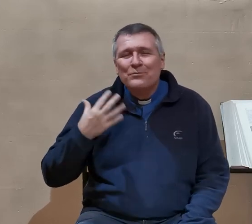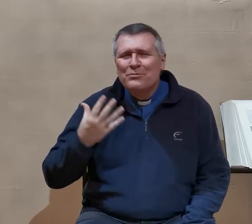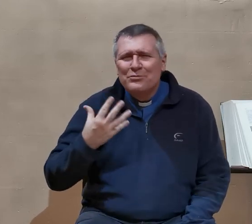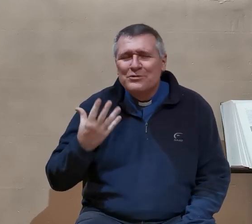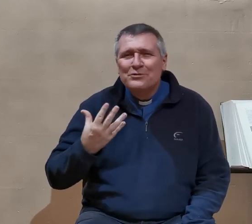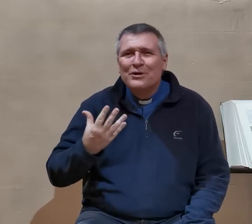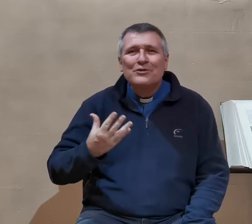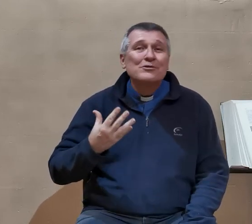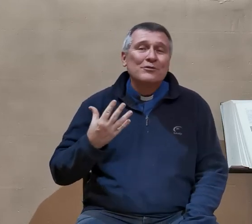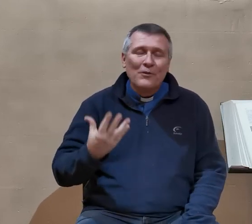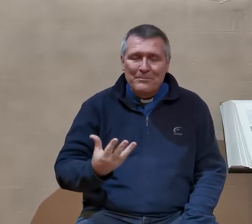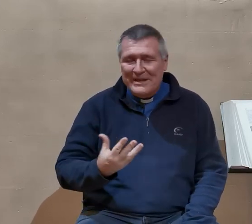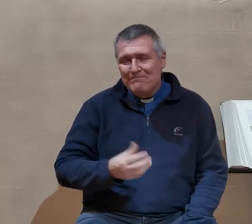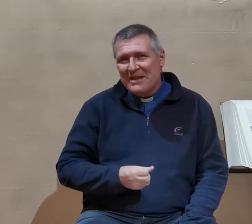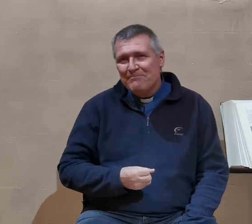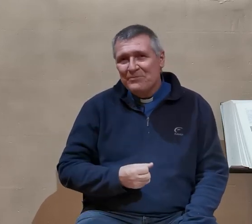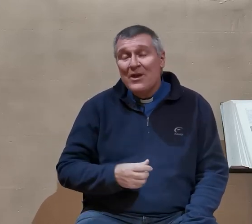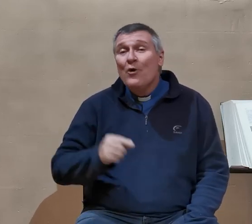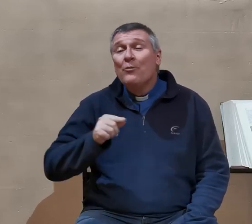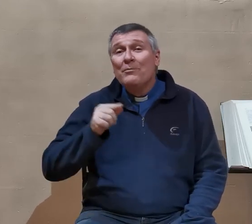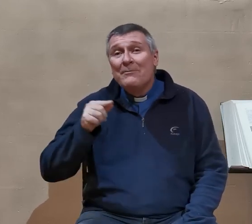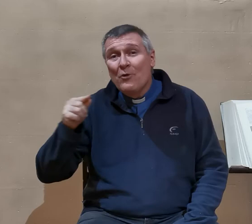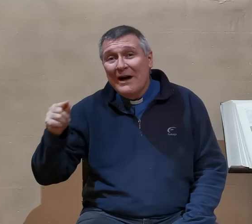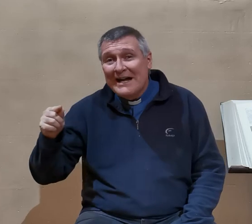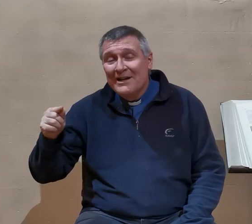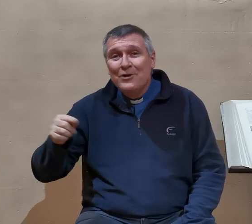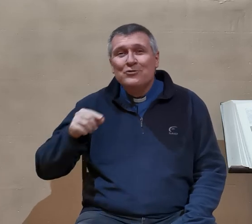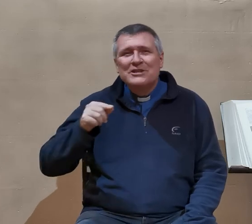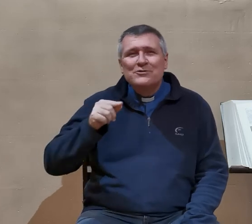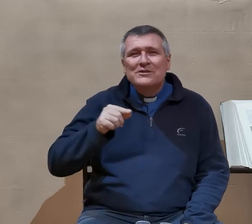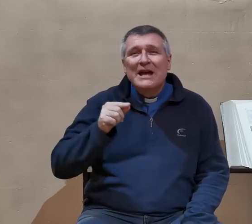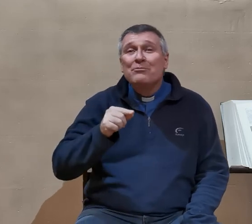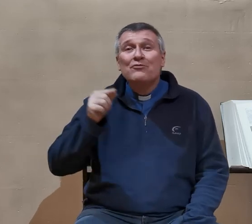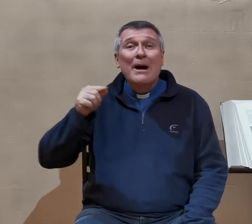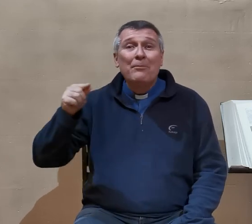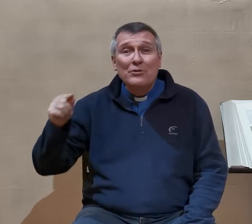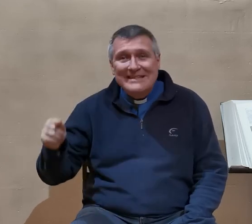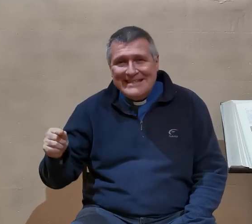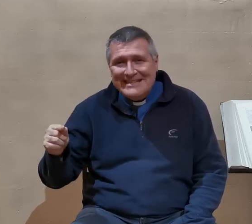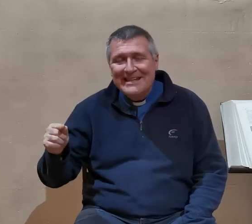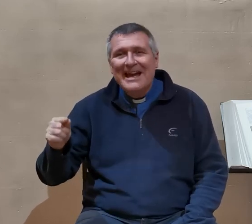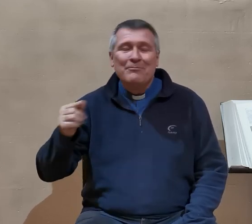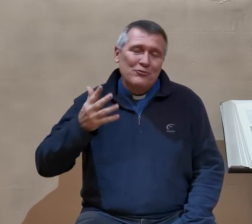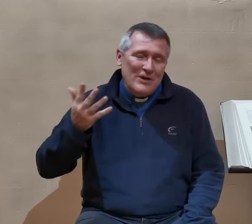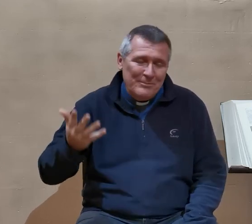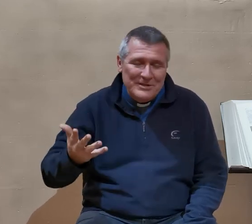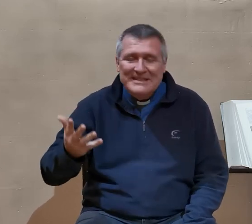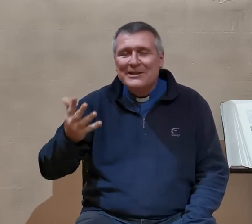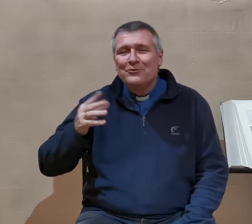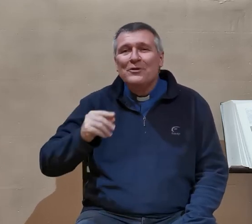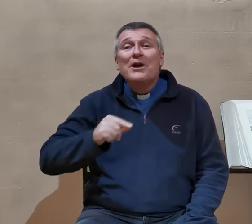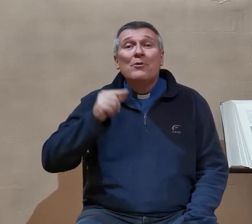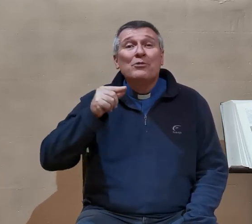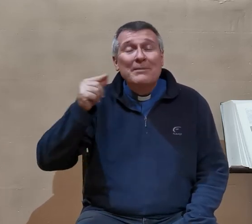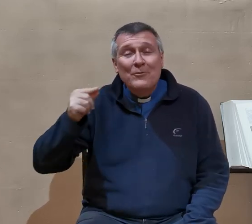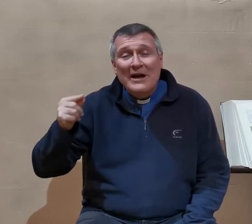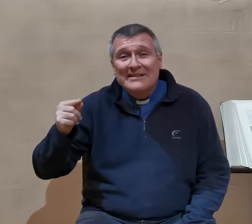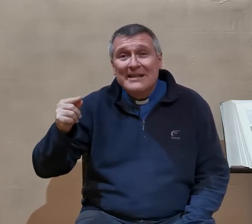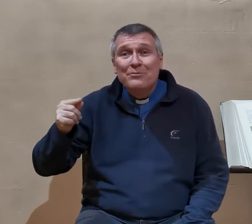on ne peut plus se tromper. On peut même croire que Jésus, serait un pouvoir politique. Un pouvoir politique, non. On pourrait même croire que c'est un